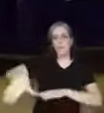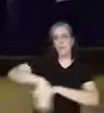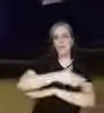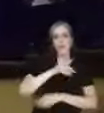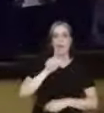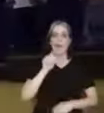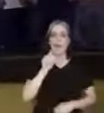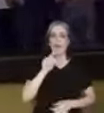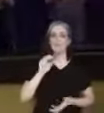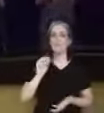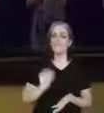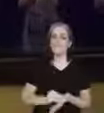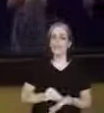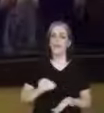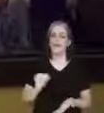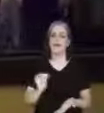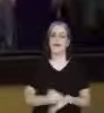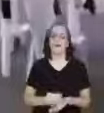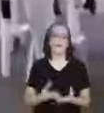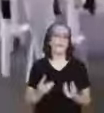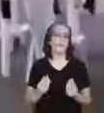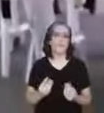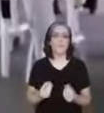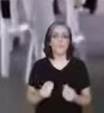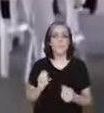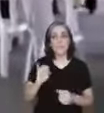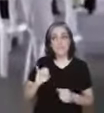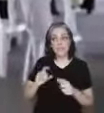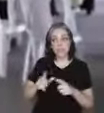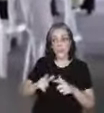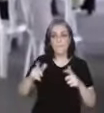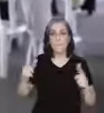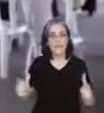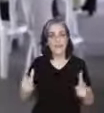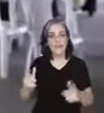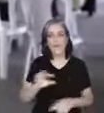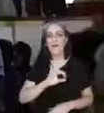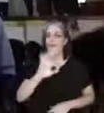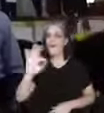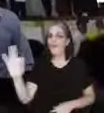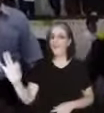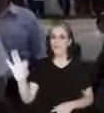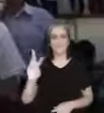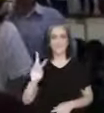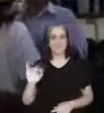Sinceramente está faltando muita água, então se tiver uma ampliação, vai ser ótimo.